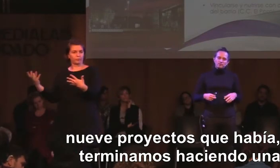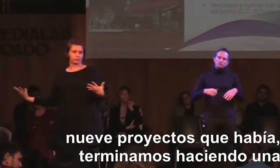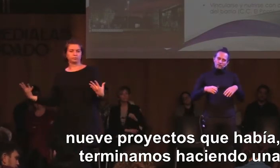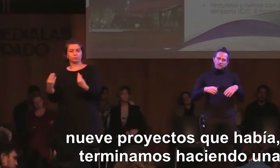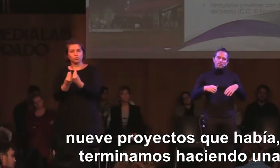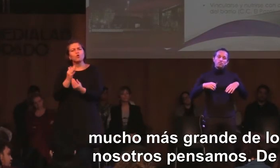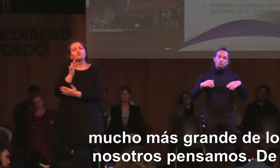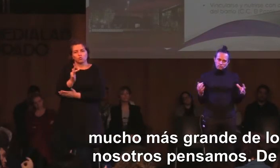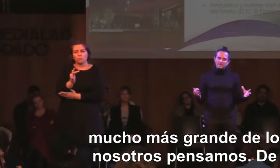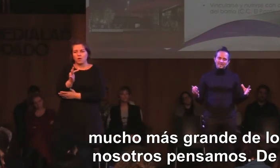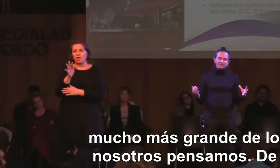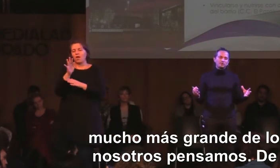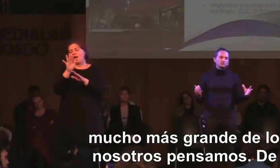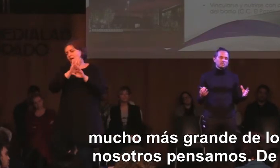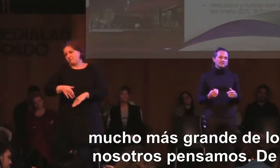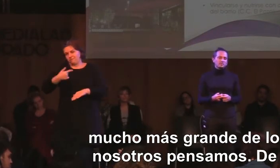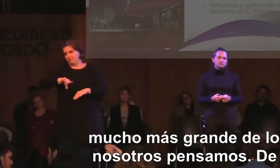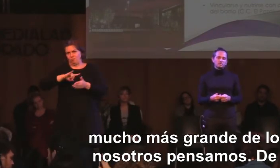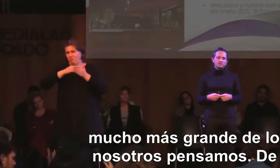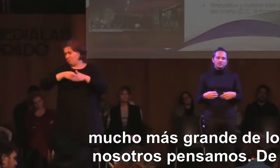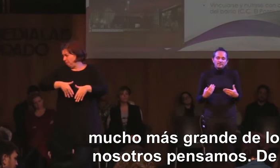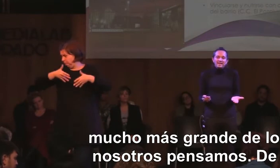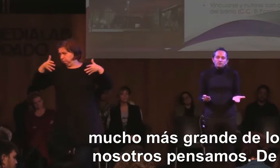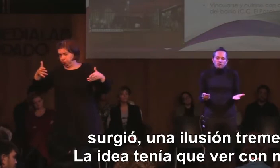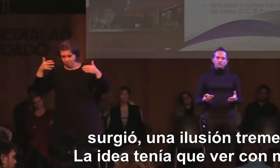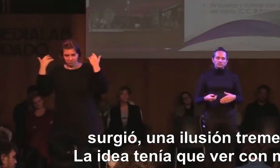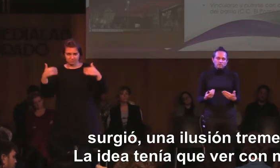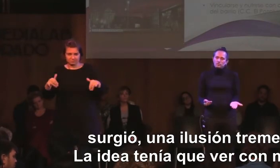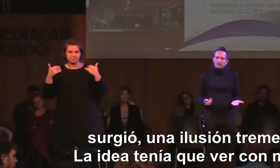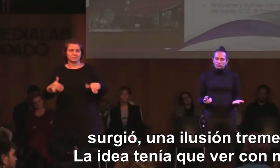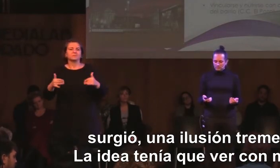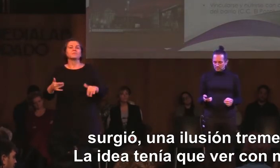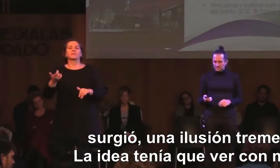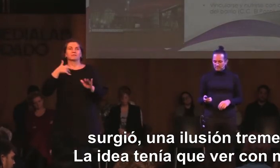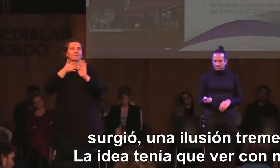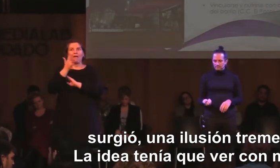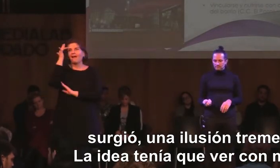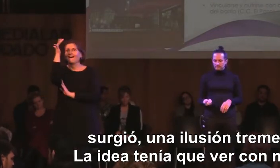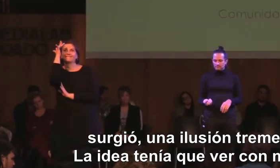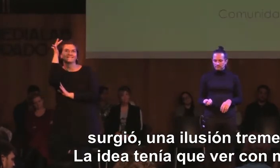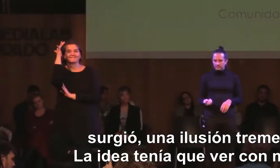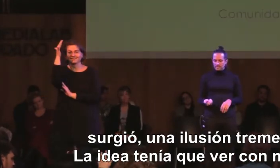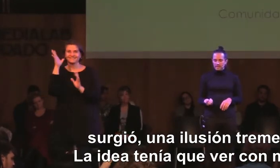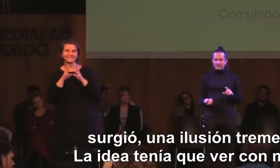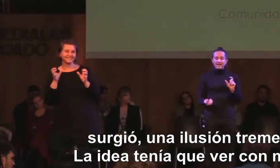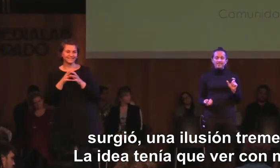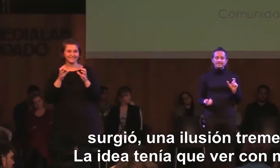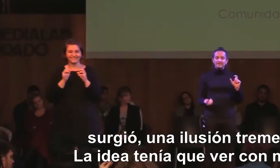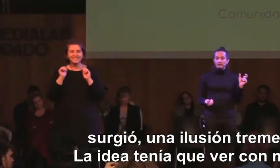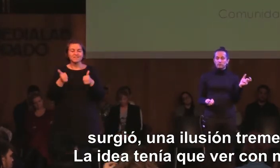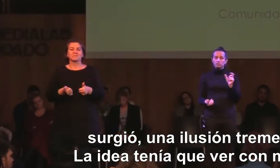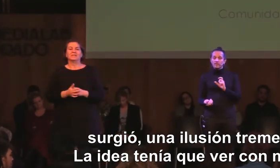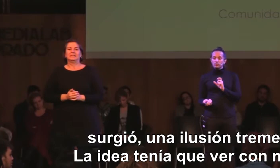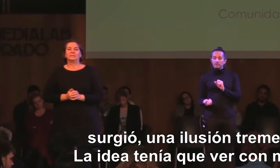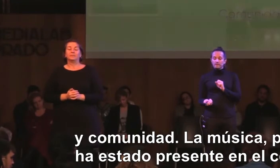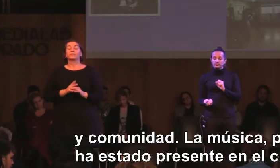terminamos haciendo una cosa mucho más grande de lo que nosotros pensábamos. De ahí surgió una ilusión tremenda. La idea